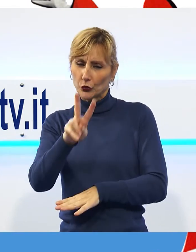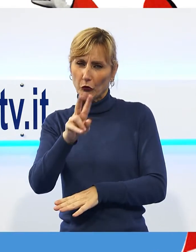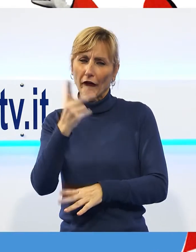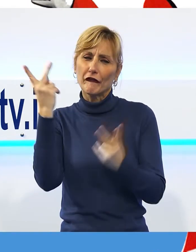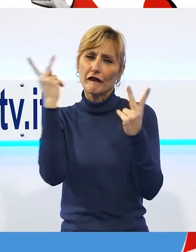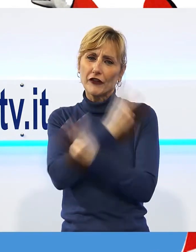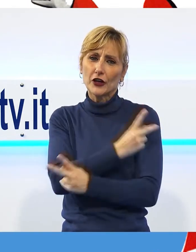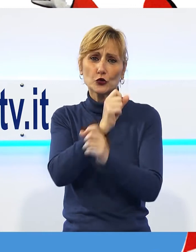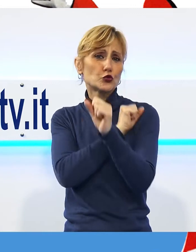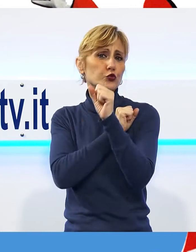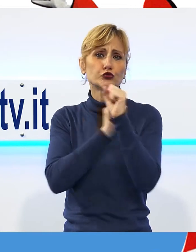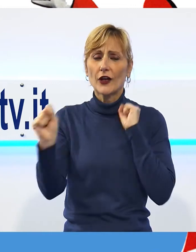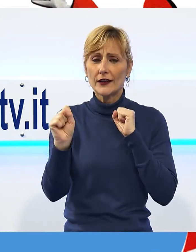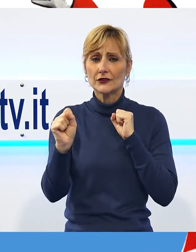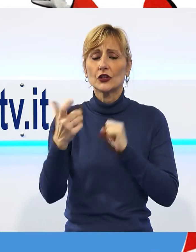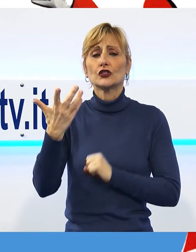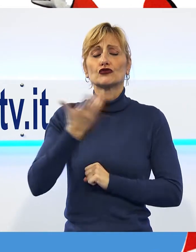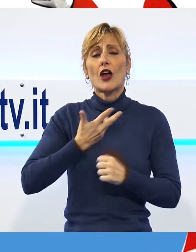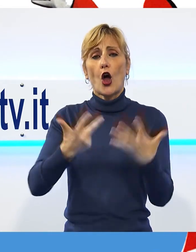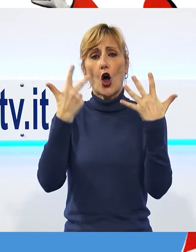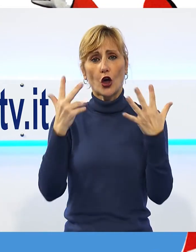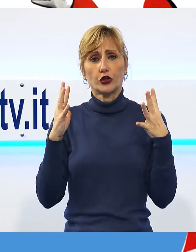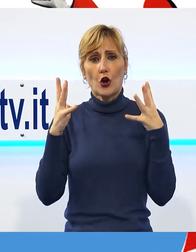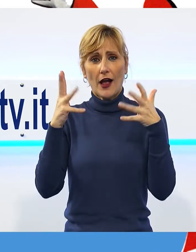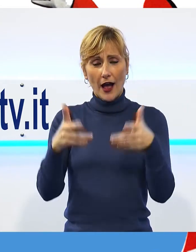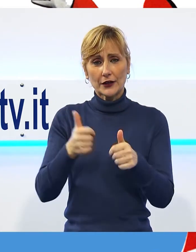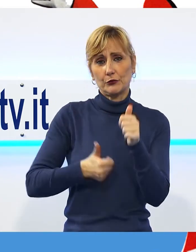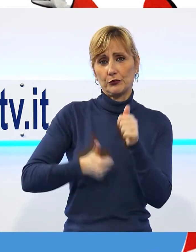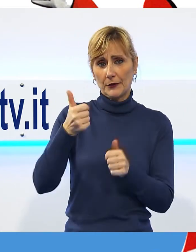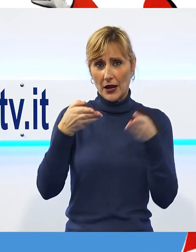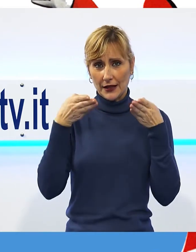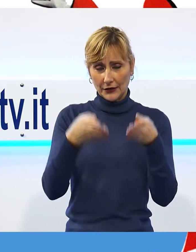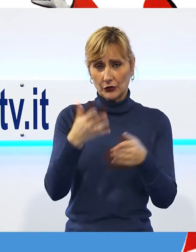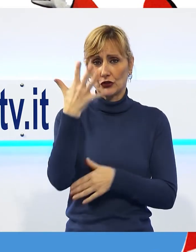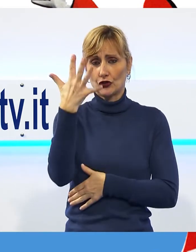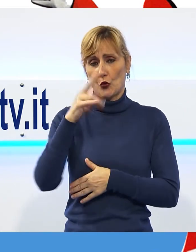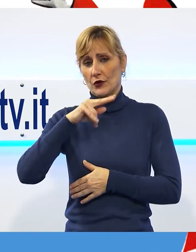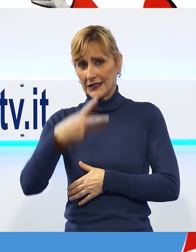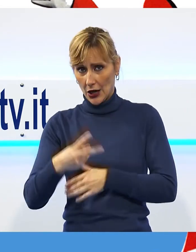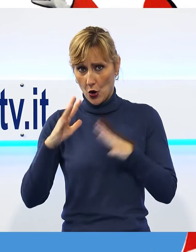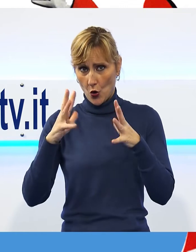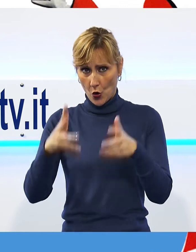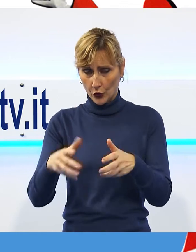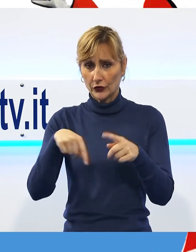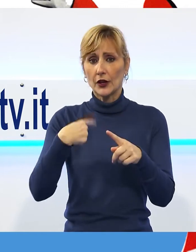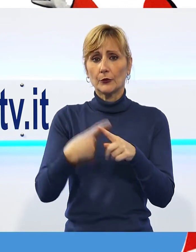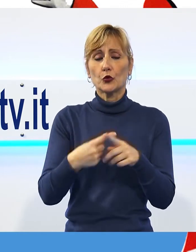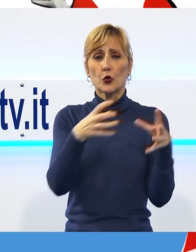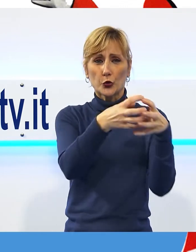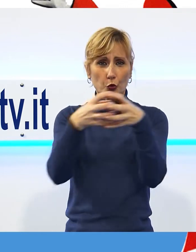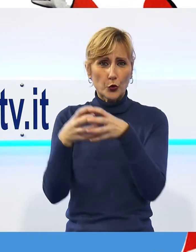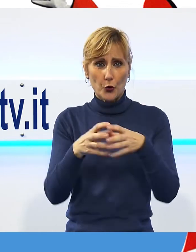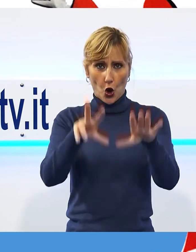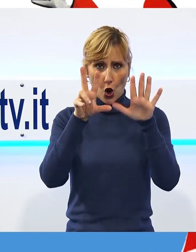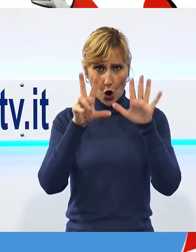Sui viali a mare sfilano 8 carri di prima categoria, 5 di seconda e 8 mascherate in gruppo, ad aprire